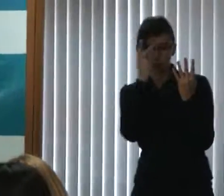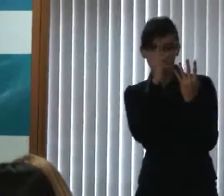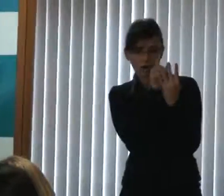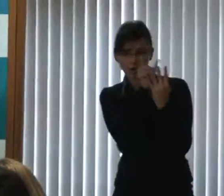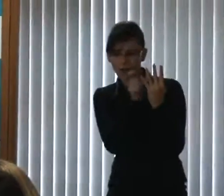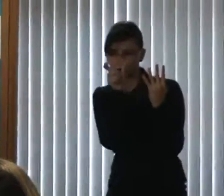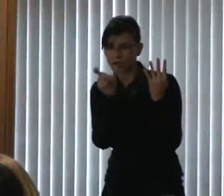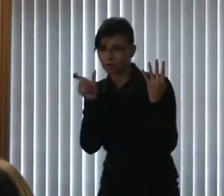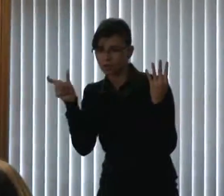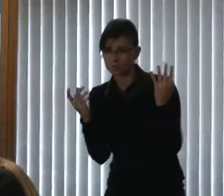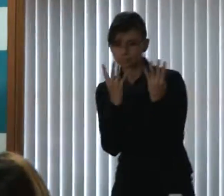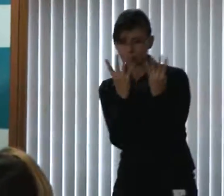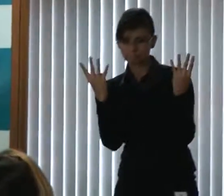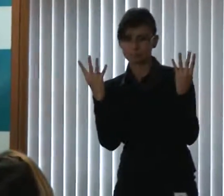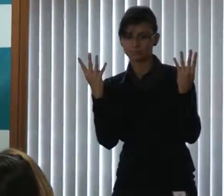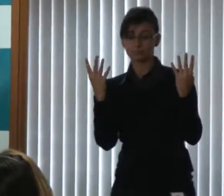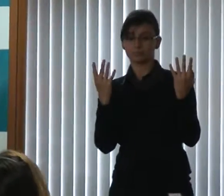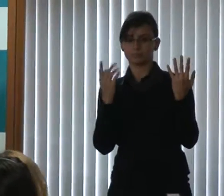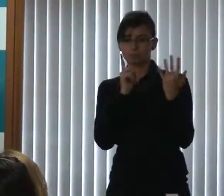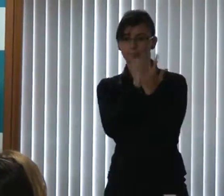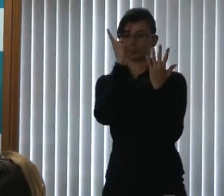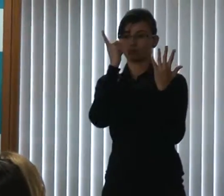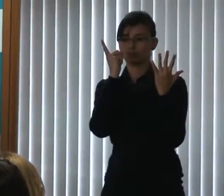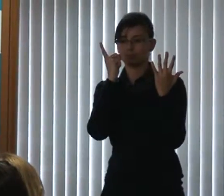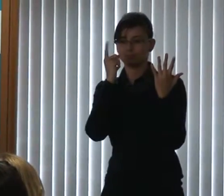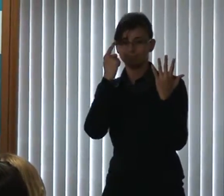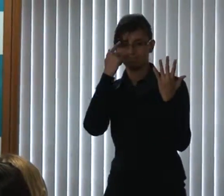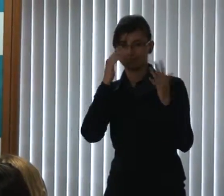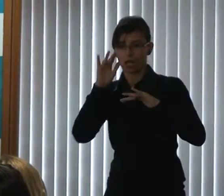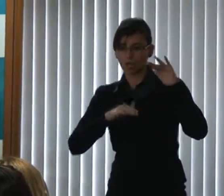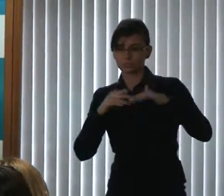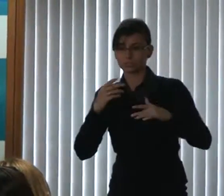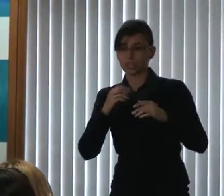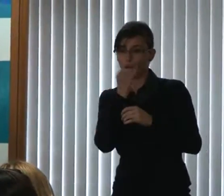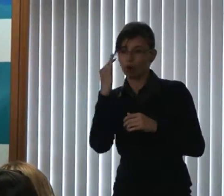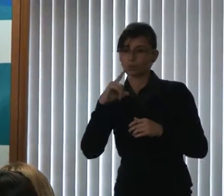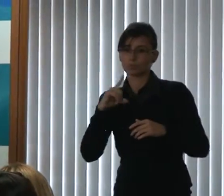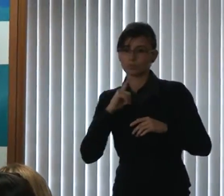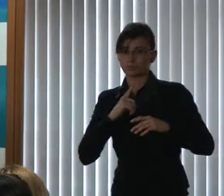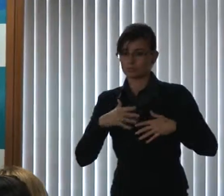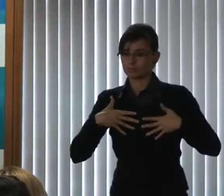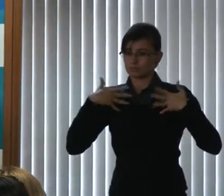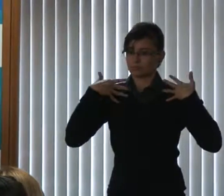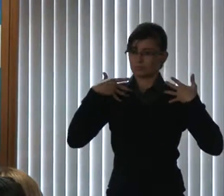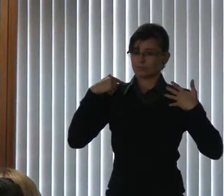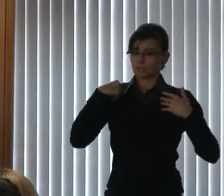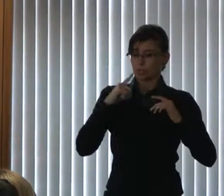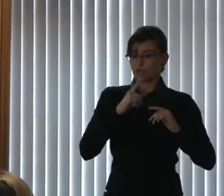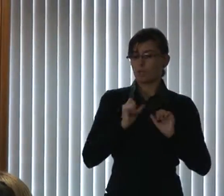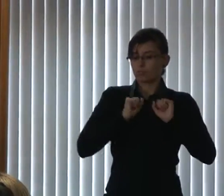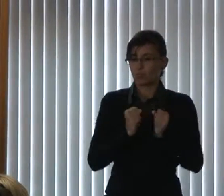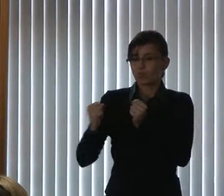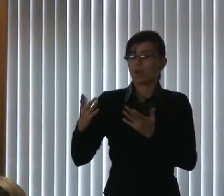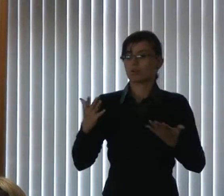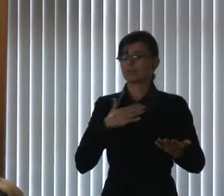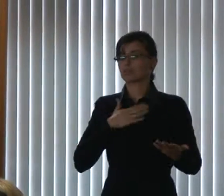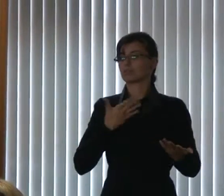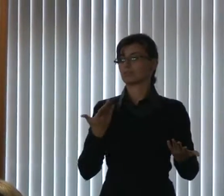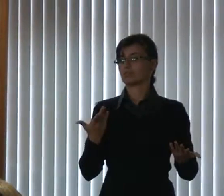As pessoas chegam que tem um poder, às vezes um pouco maior que as outras, acham, né, entre parêntes que tem um poder, porque para Deus todos são